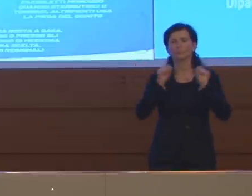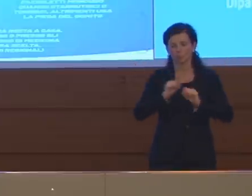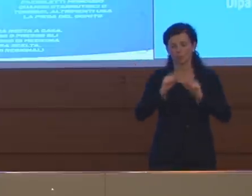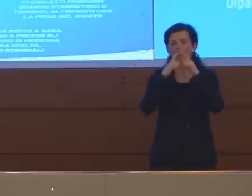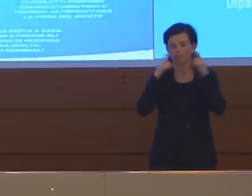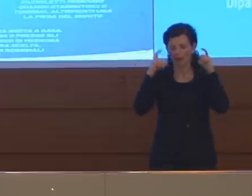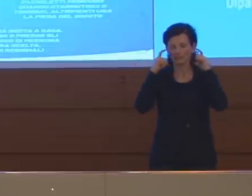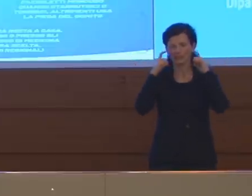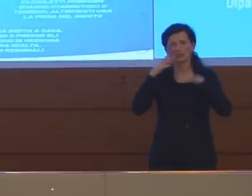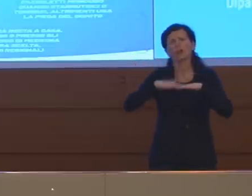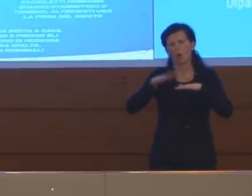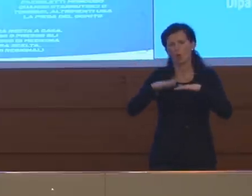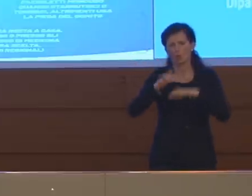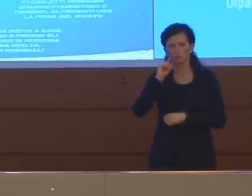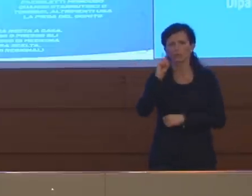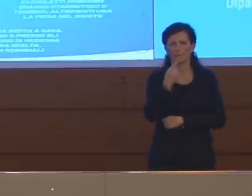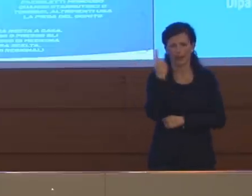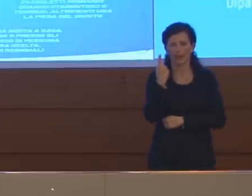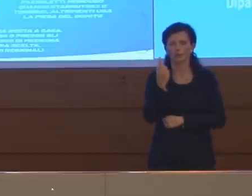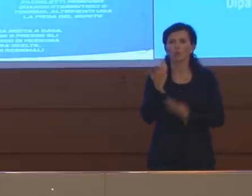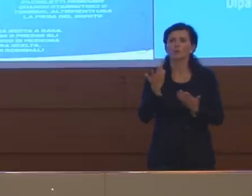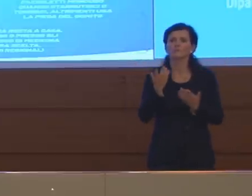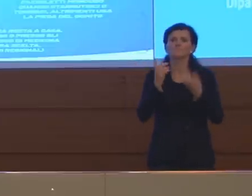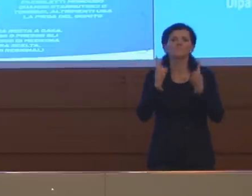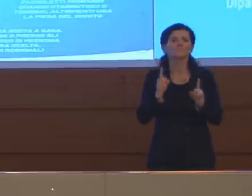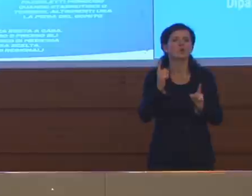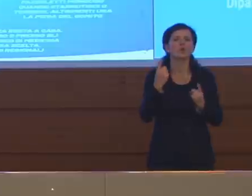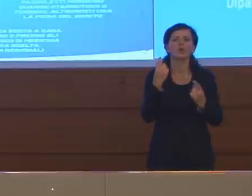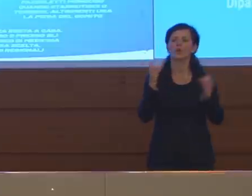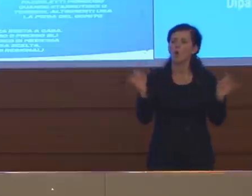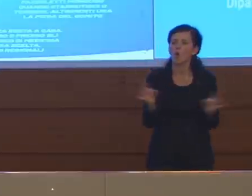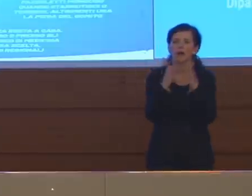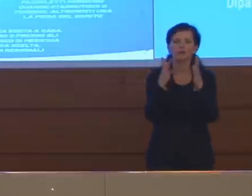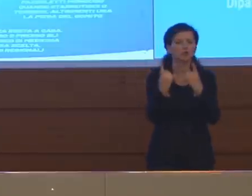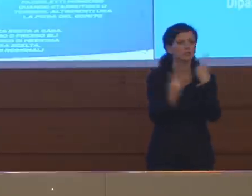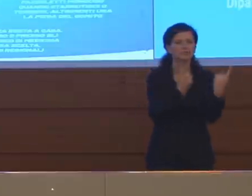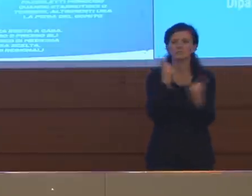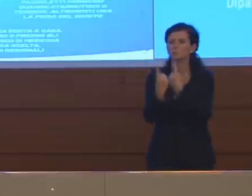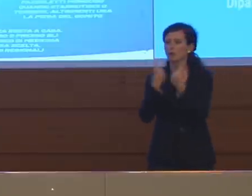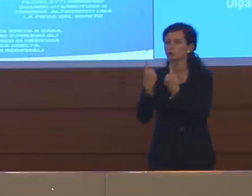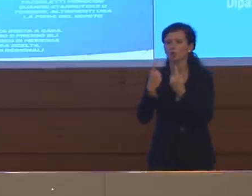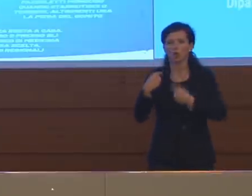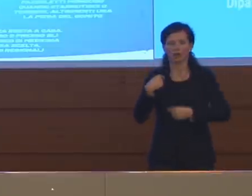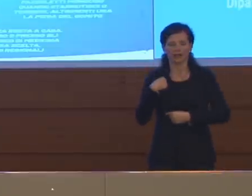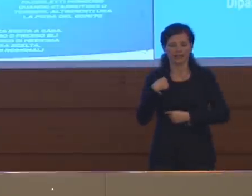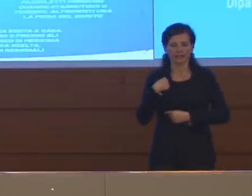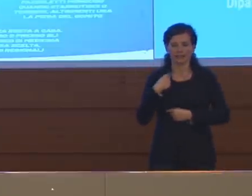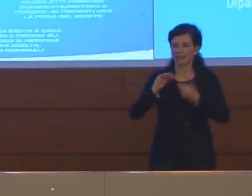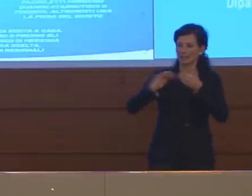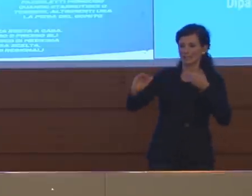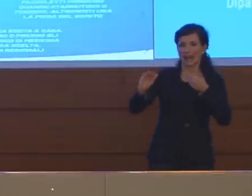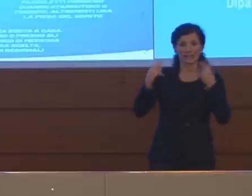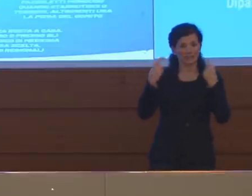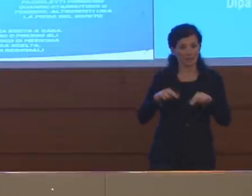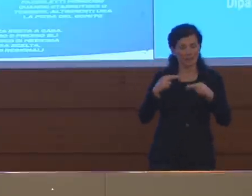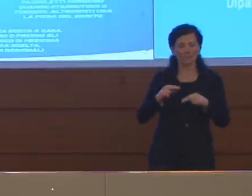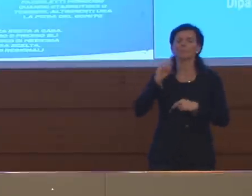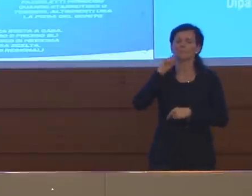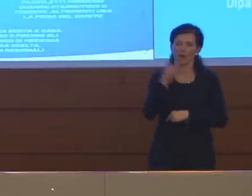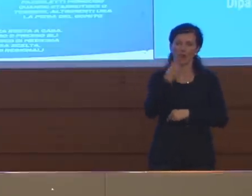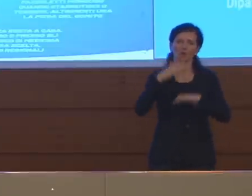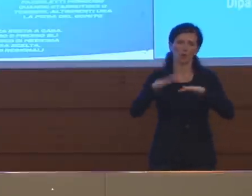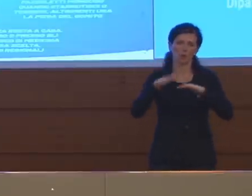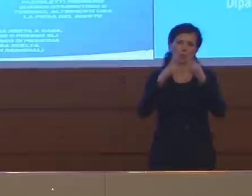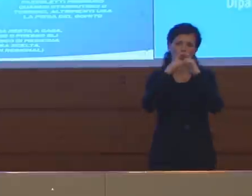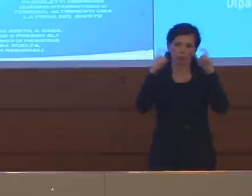mascherina. Cioè tutte le occasioni in cui non riusciamo a mantenere con certezza il distanziamento che ci siamo dedicati. Quindi